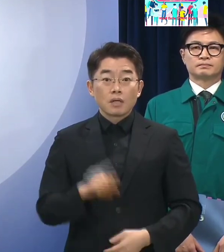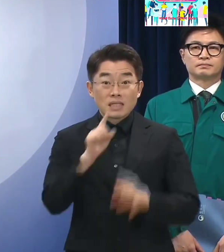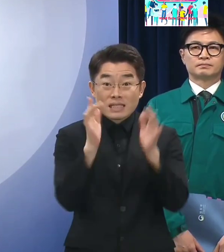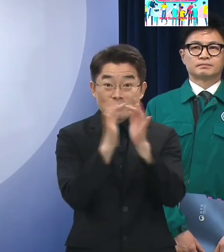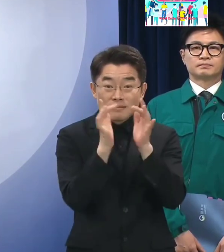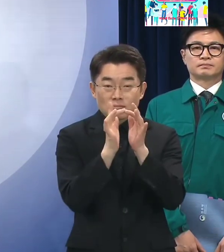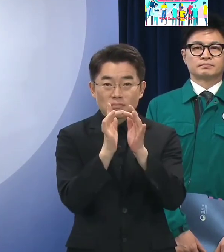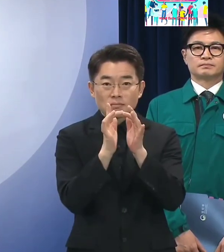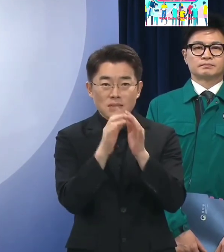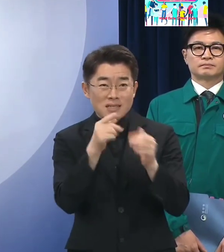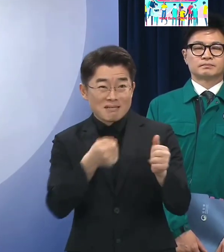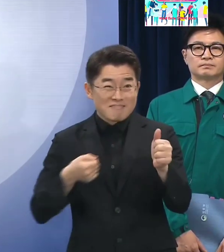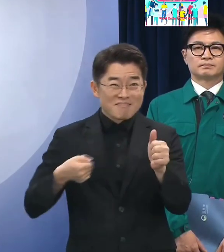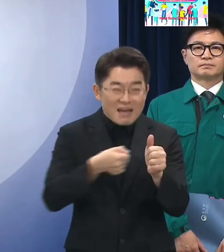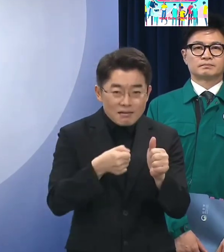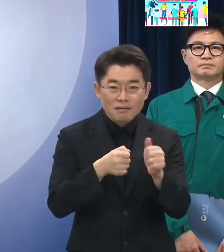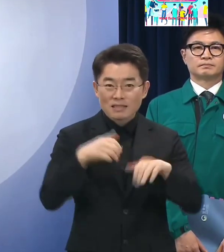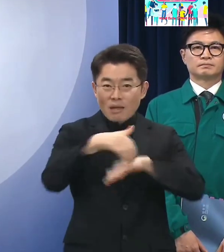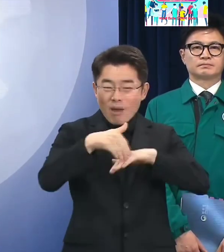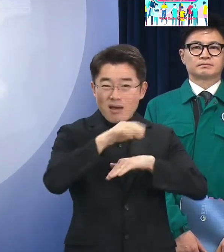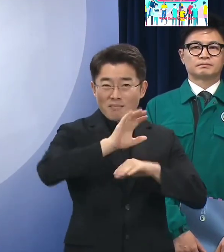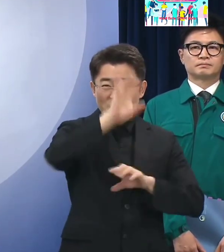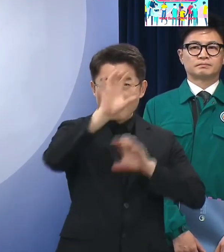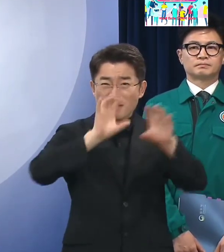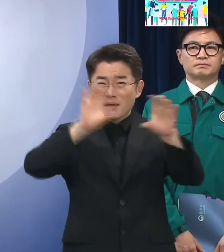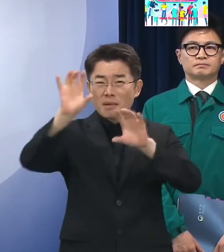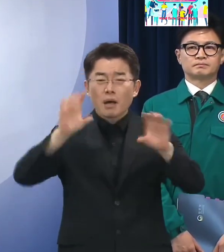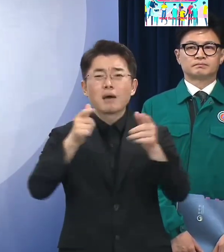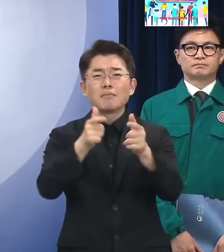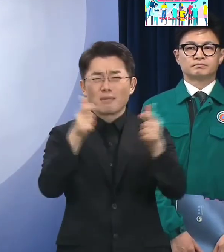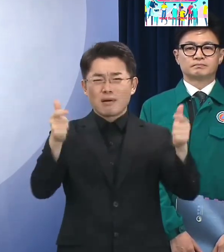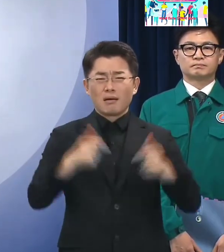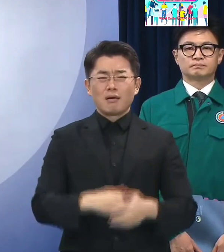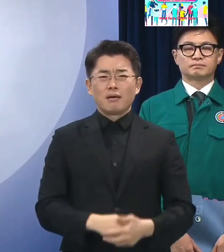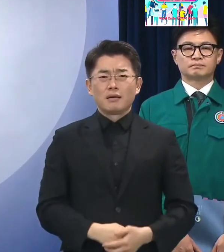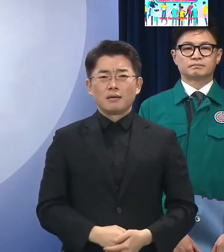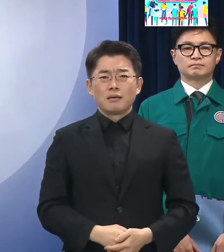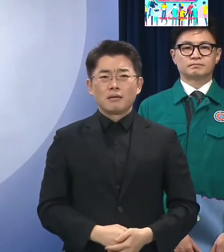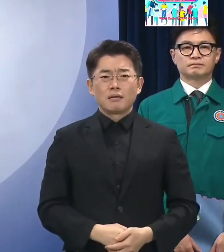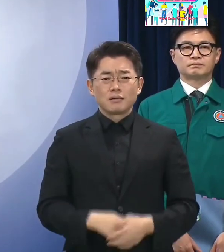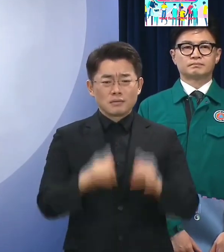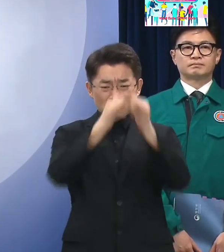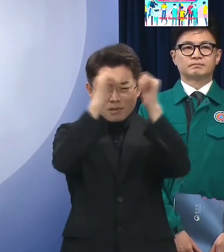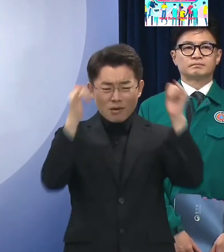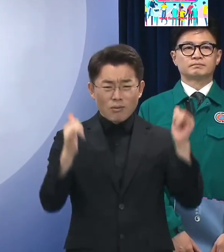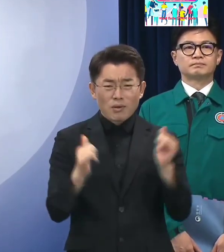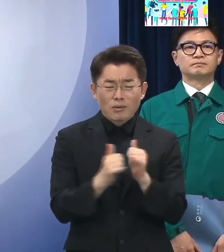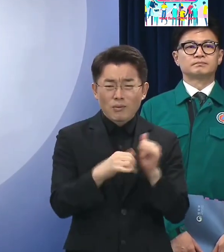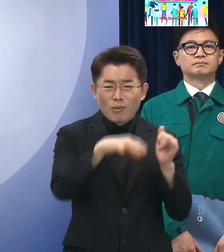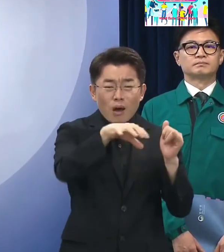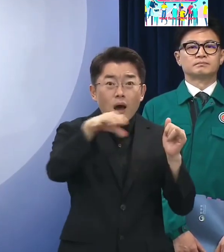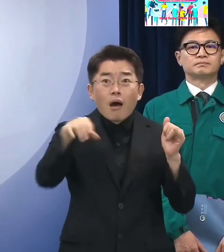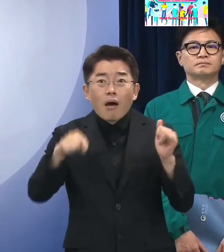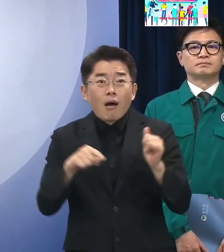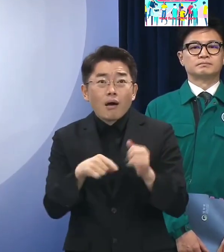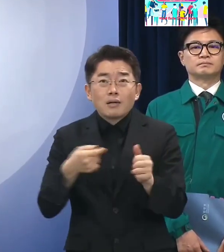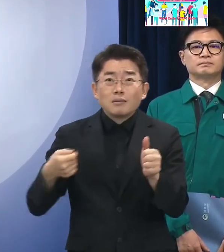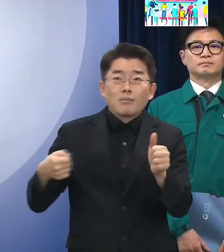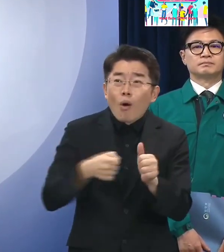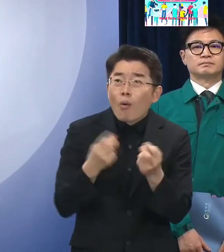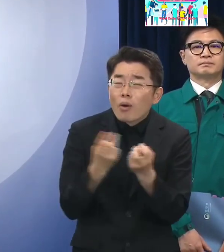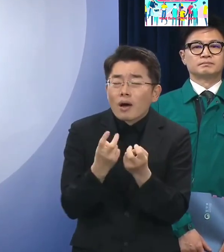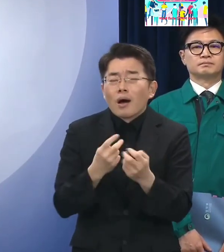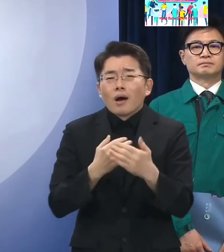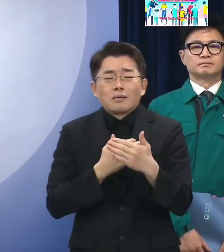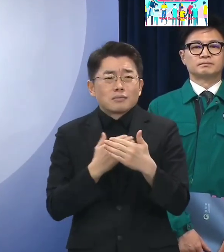예고하는 글들이 끊임없이 SNS에 올라오며 우리 사회 전반에 큰 불안감을 주고